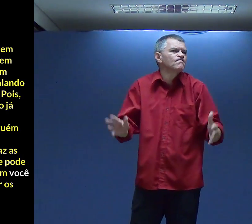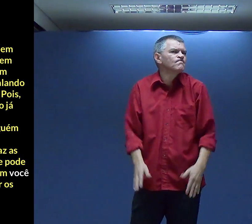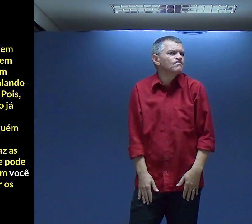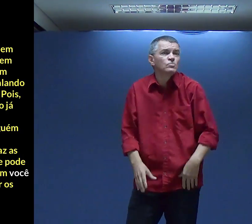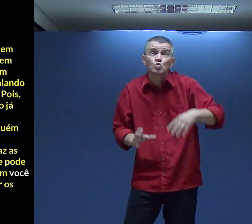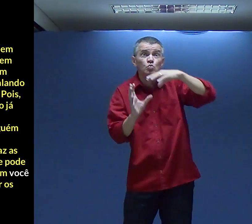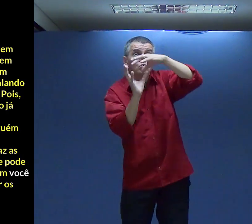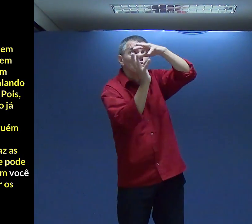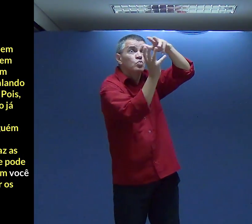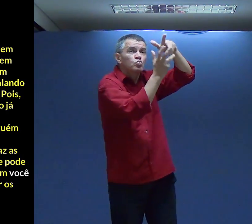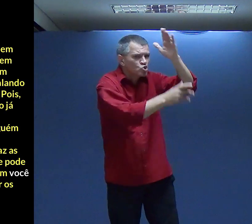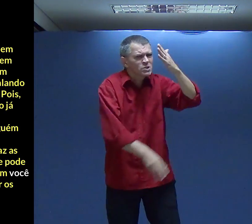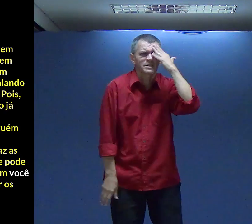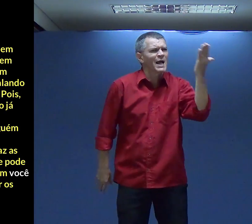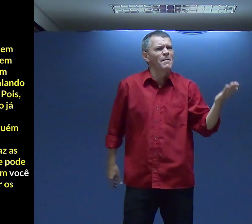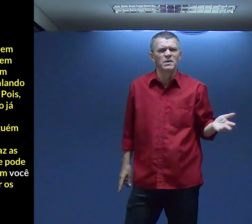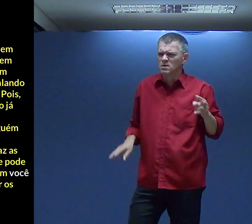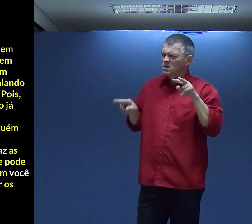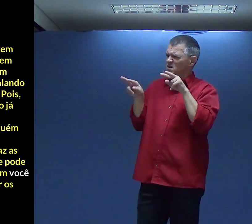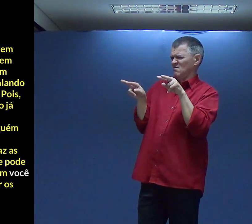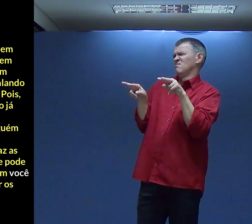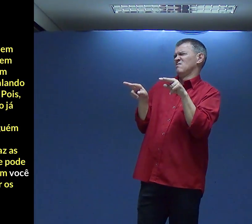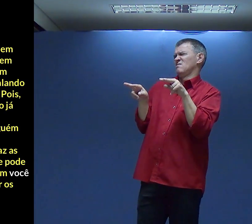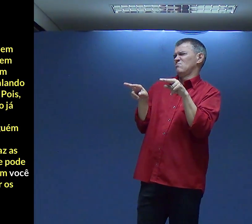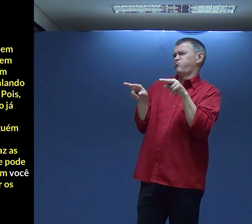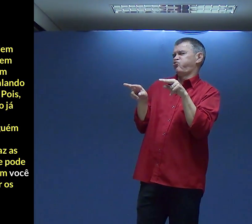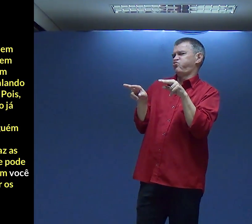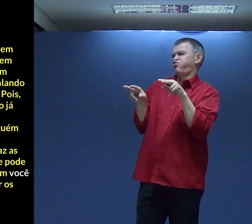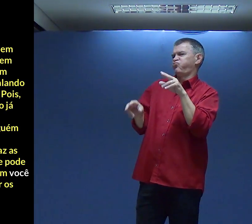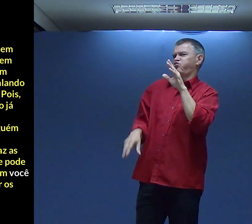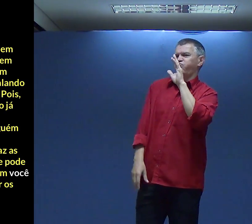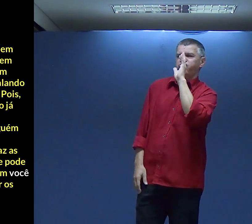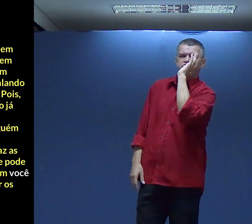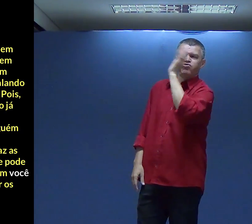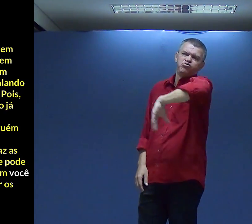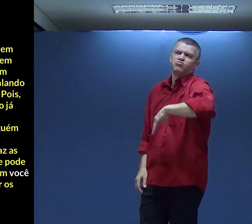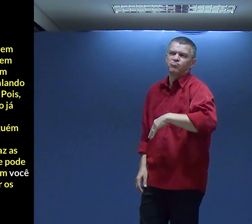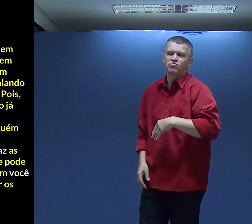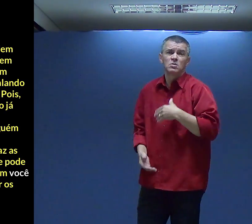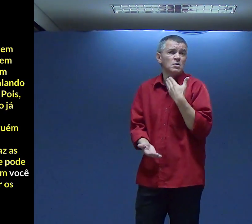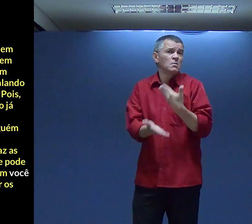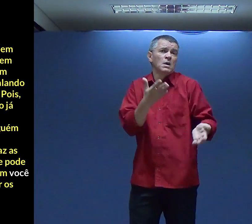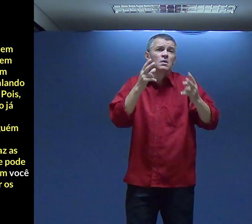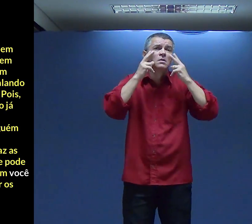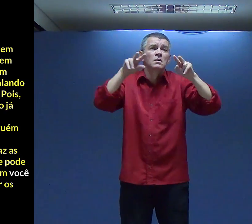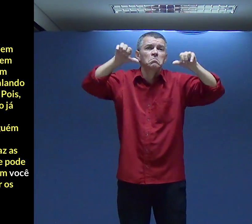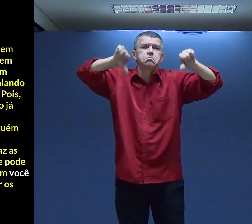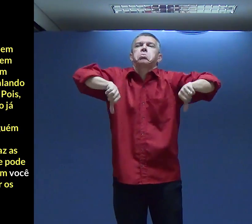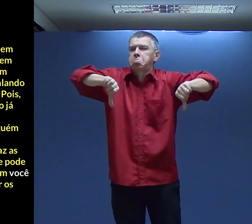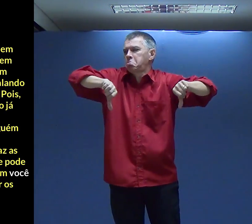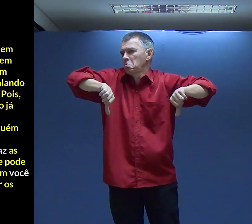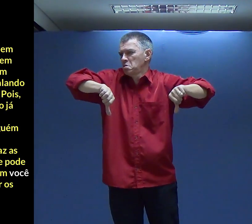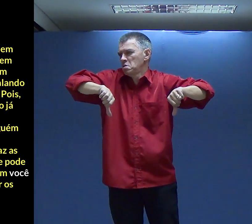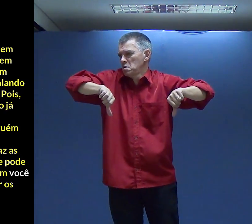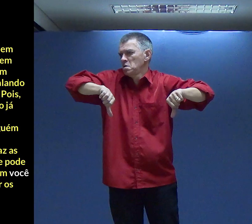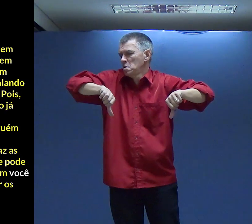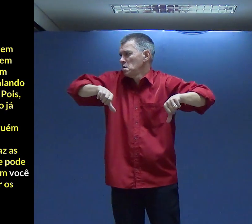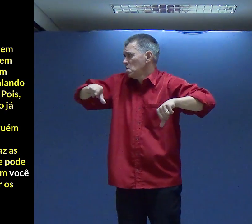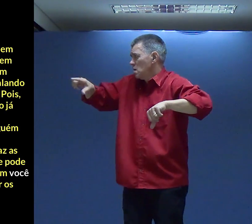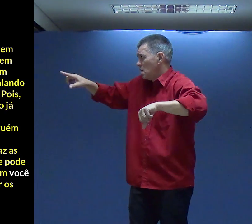Não tem O mundo todo Sabe E vê isso E acha É lírio Porque o testemunho